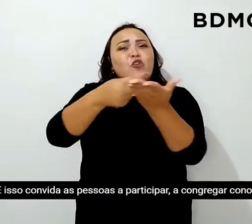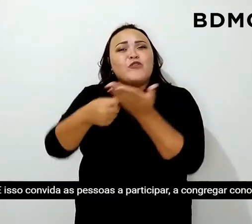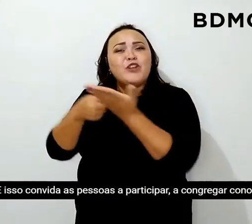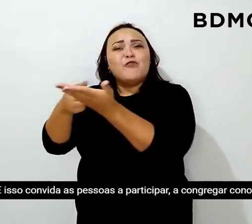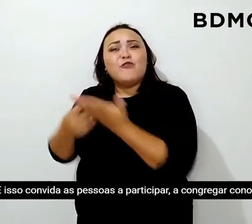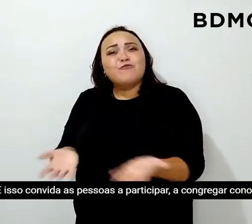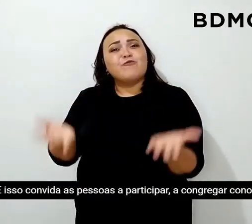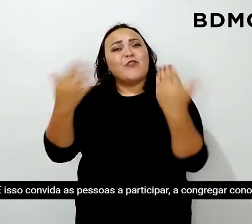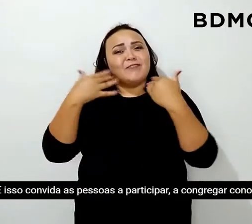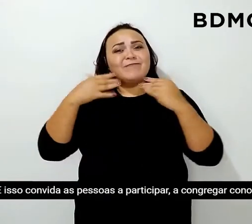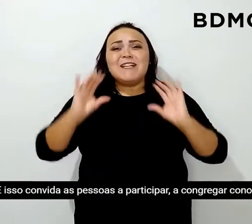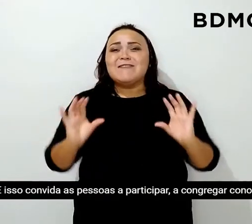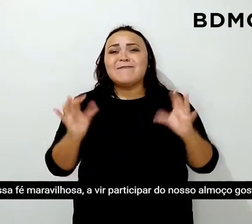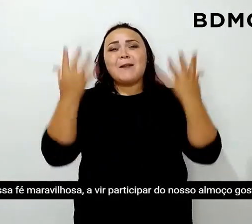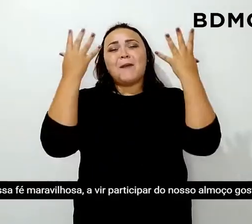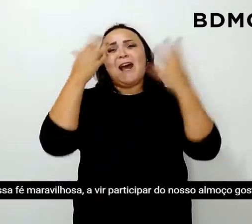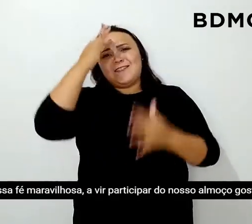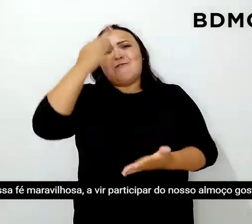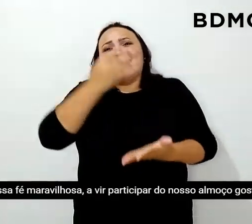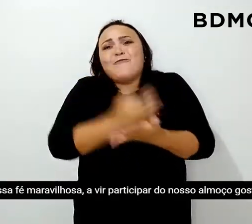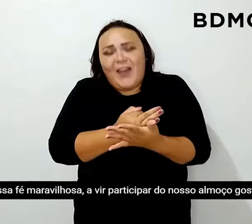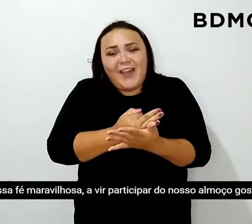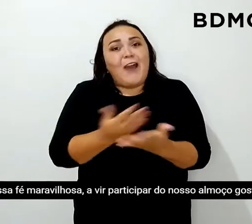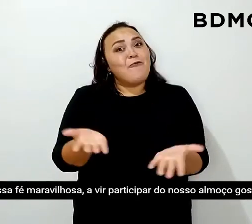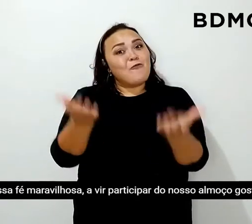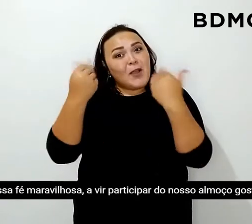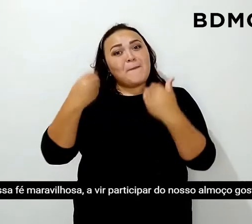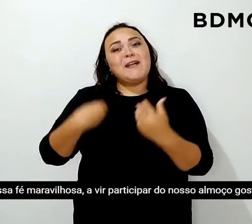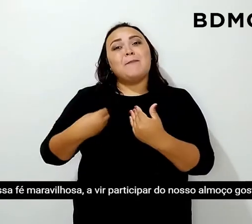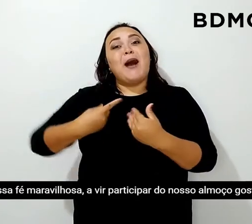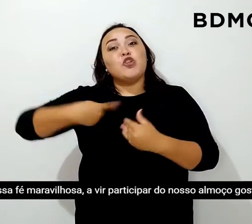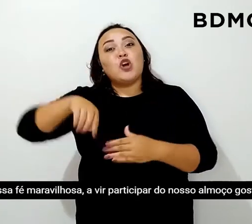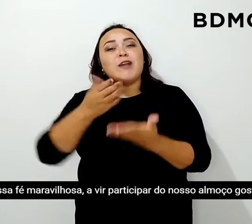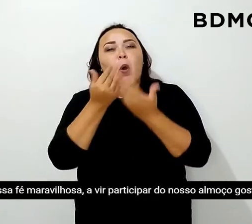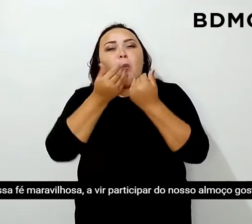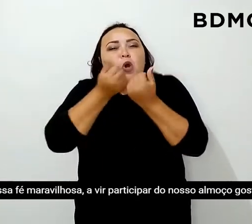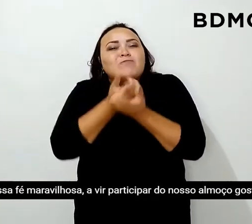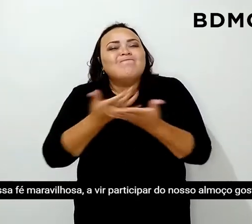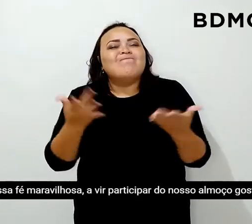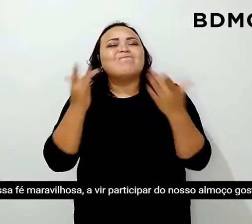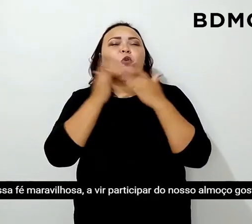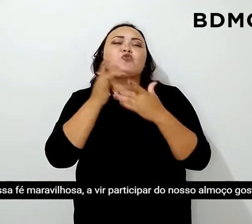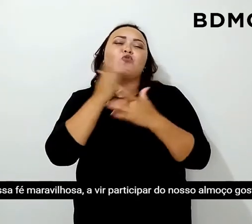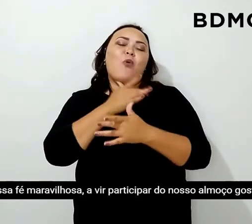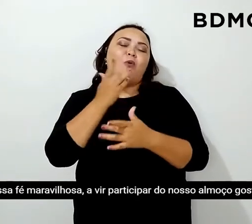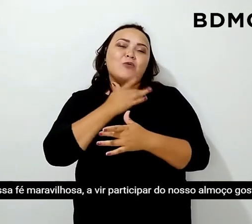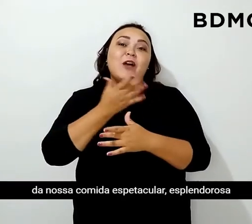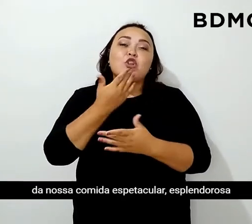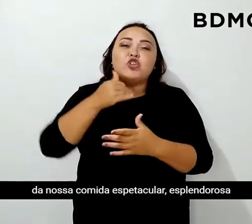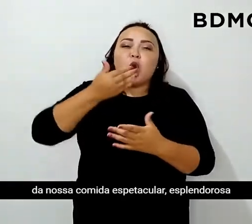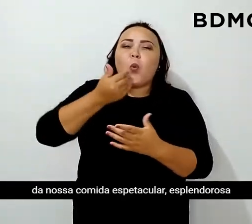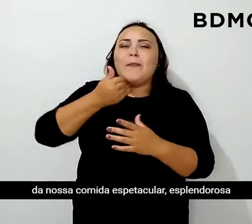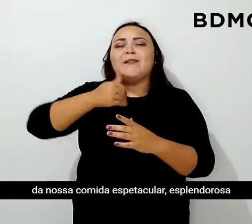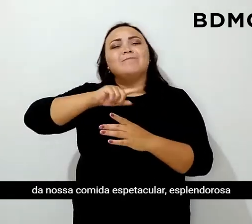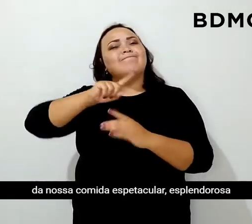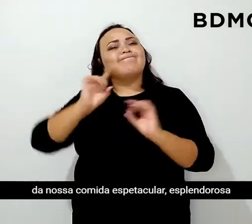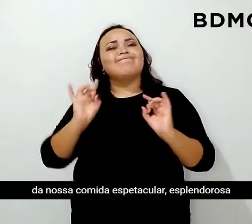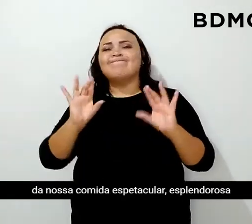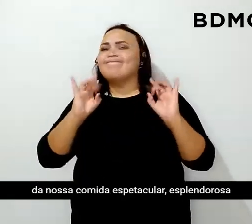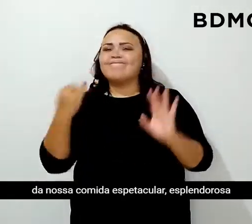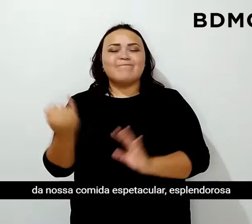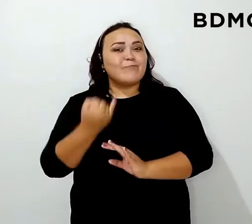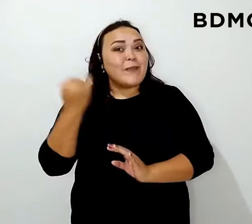participar, a congregar conosco essa fé maravilhosa, a vir participar do nosso almoço gostoso, da nossa comida